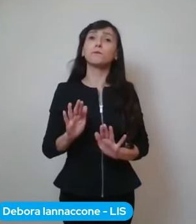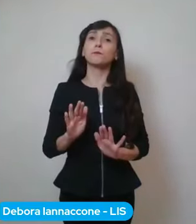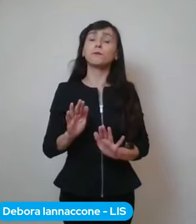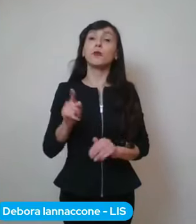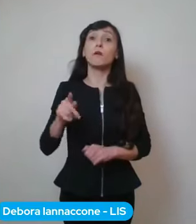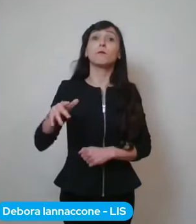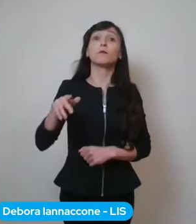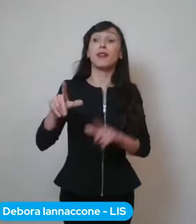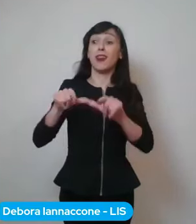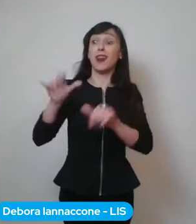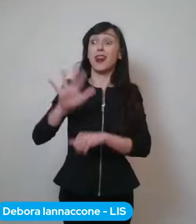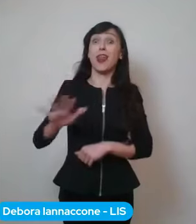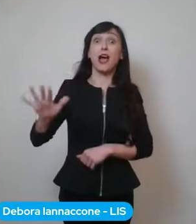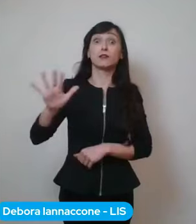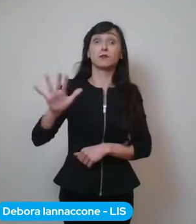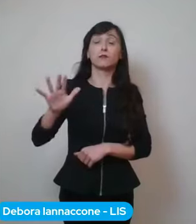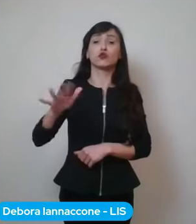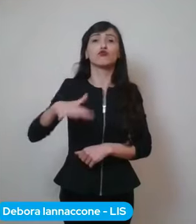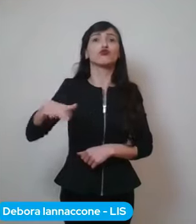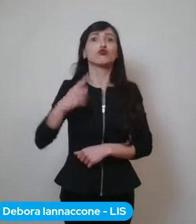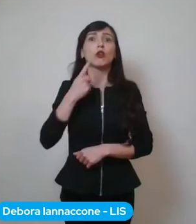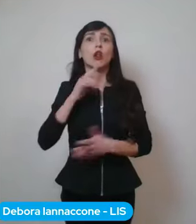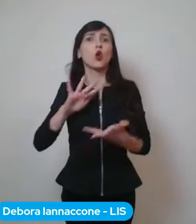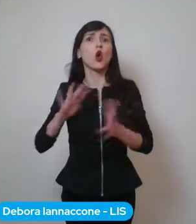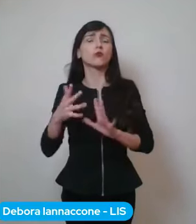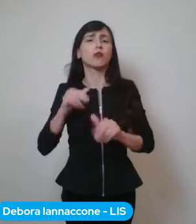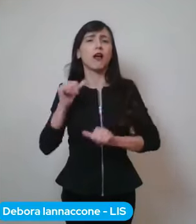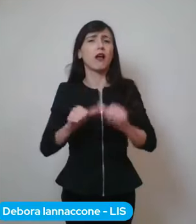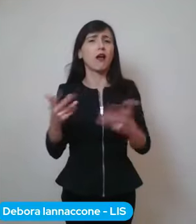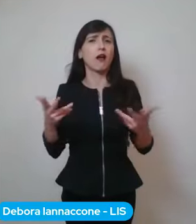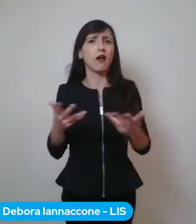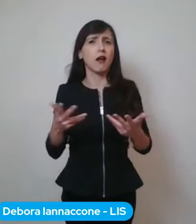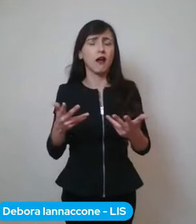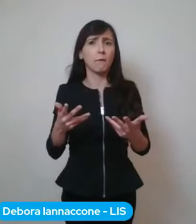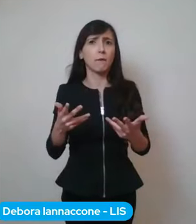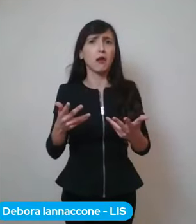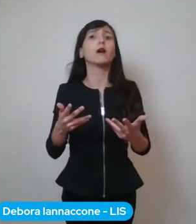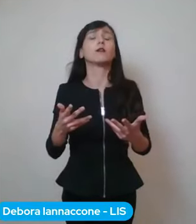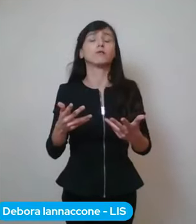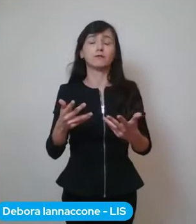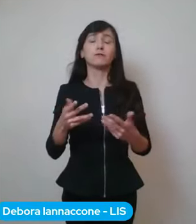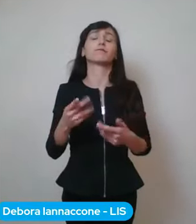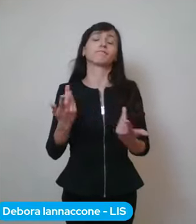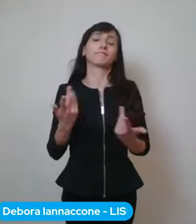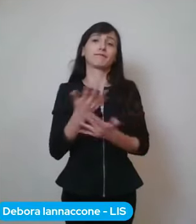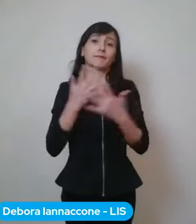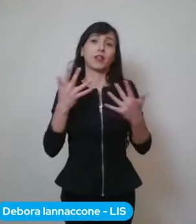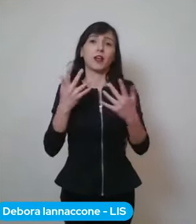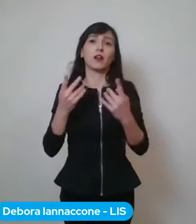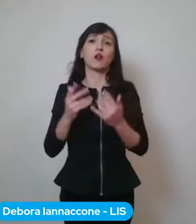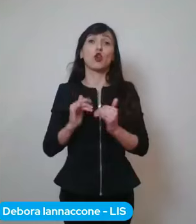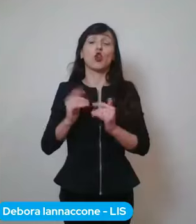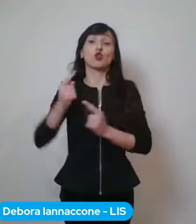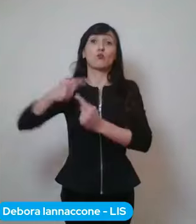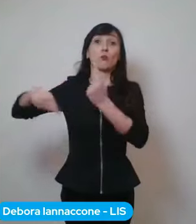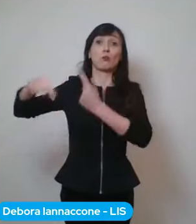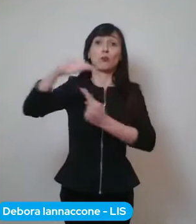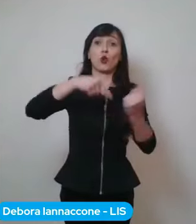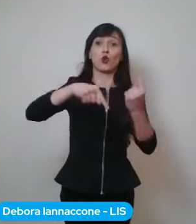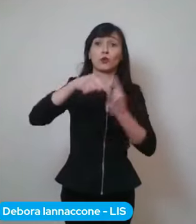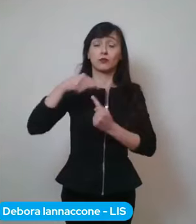zona rossa? Cambia che tutti gli spostamenti possono essere effettuati